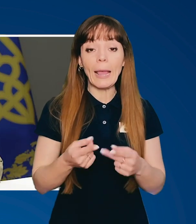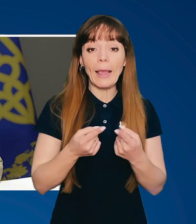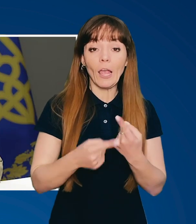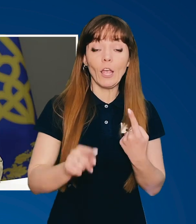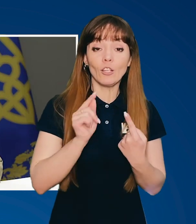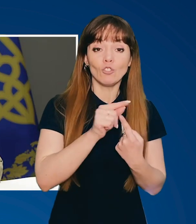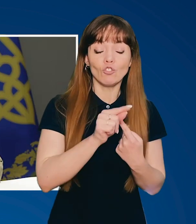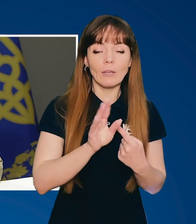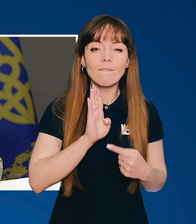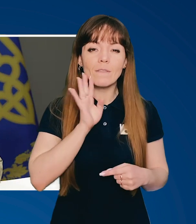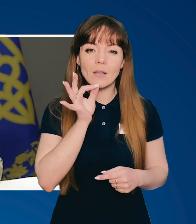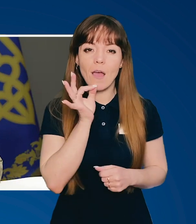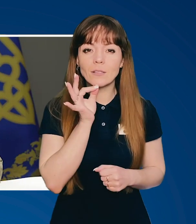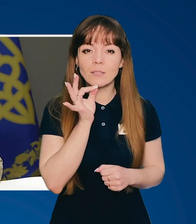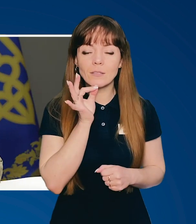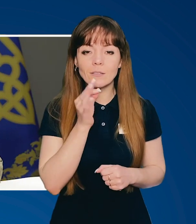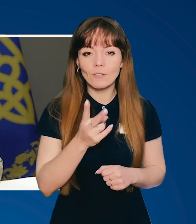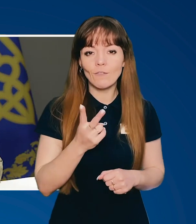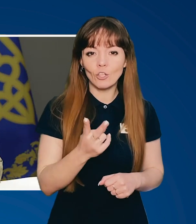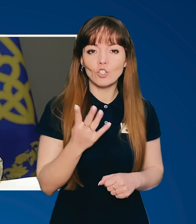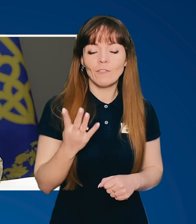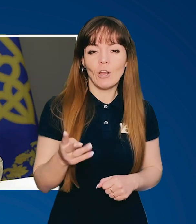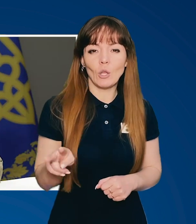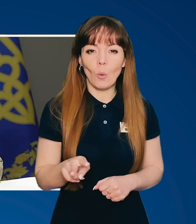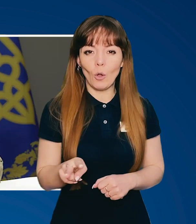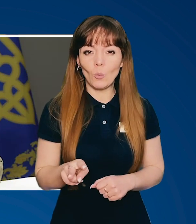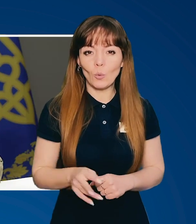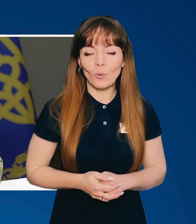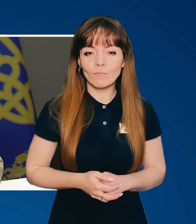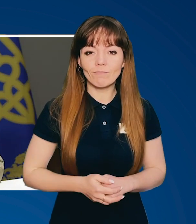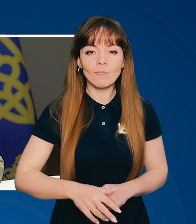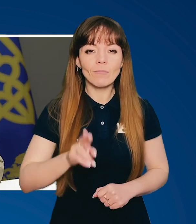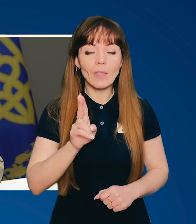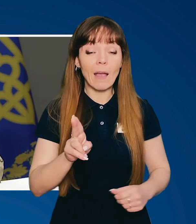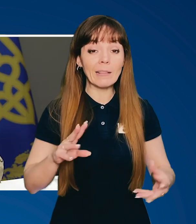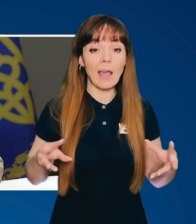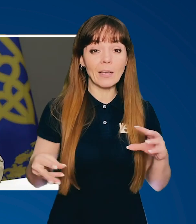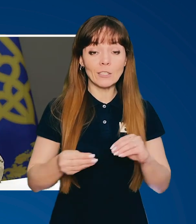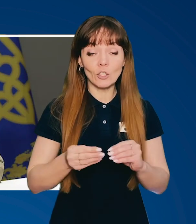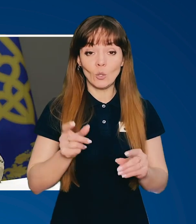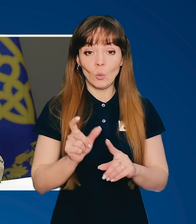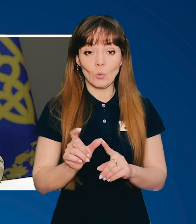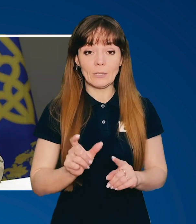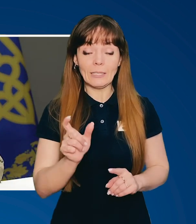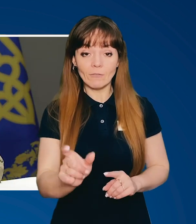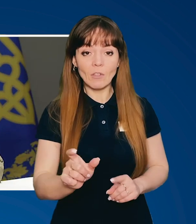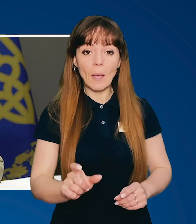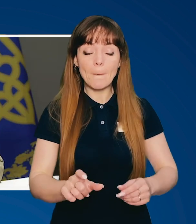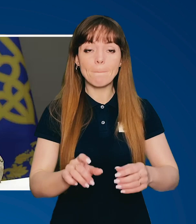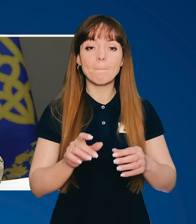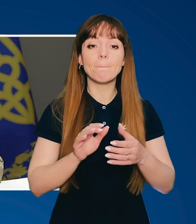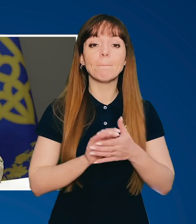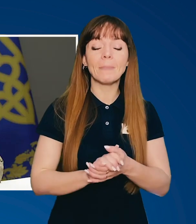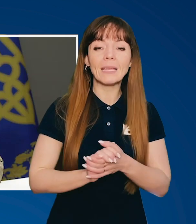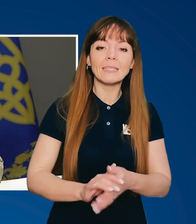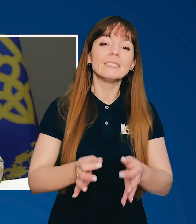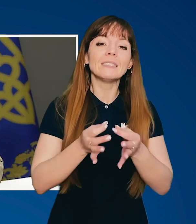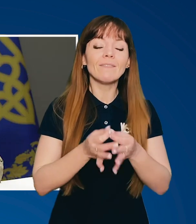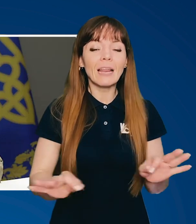інше вранці, 24 лютого. Як наслідок до слів «Мир», «Звільнення»,